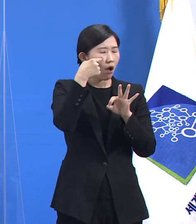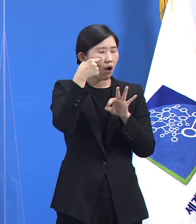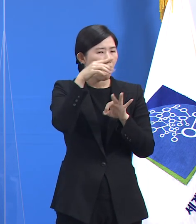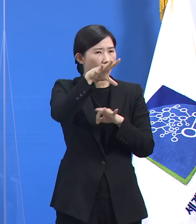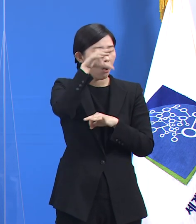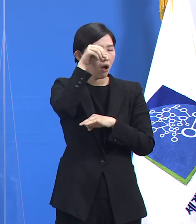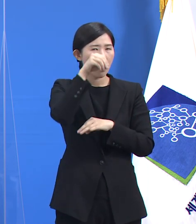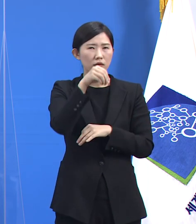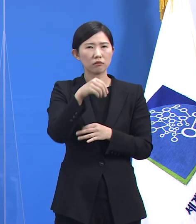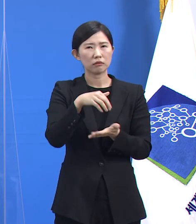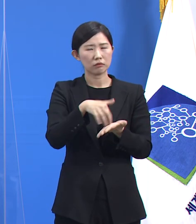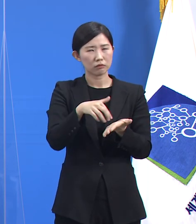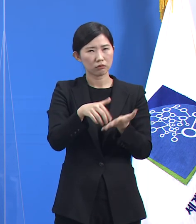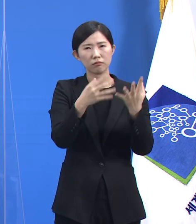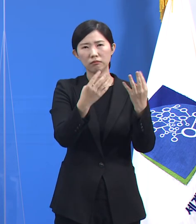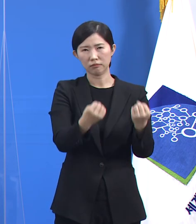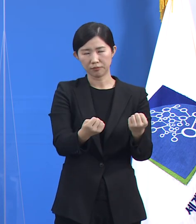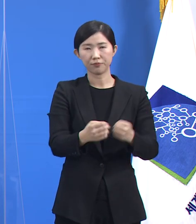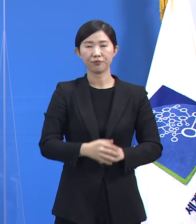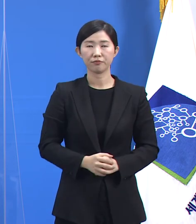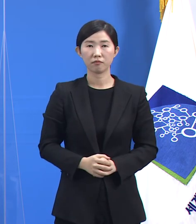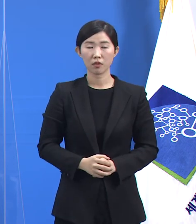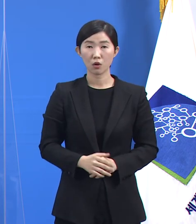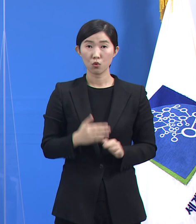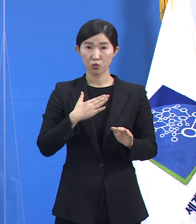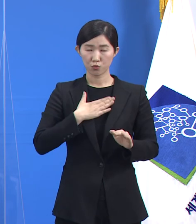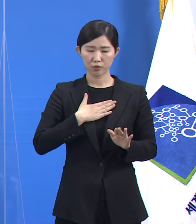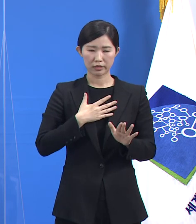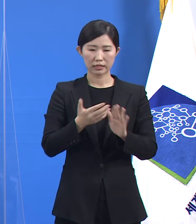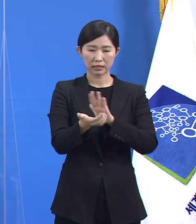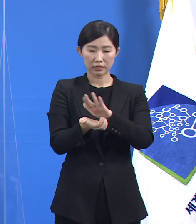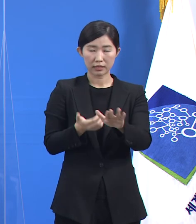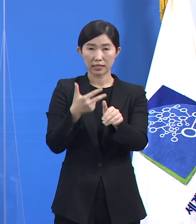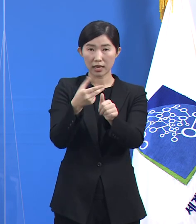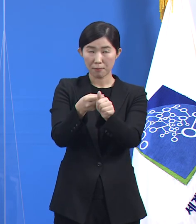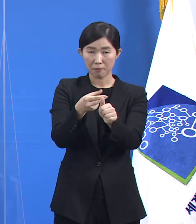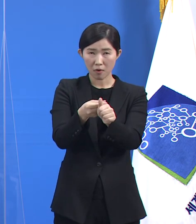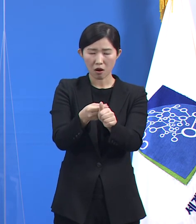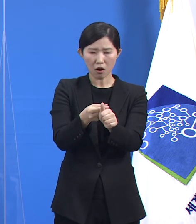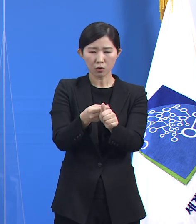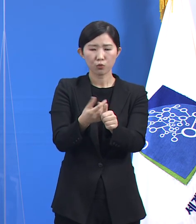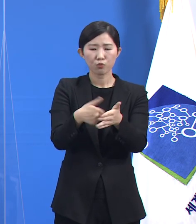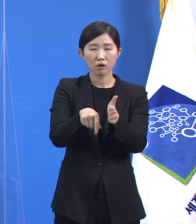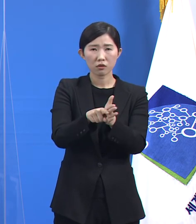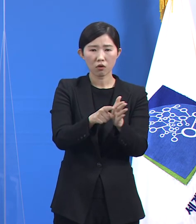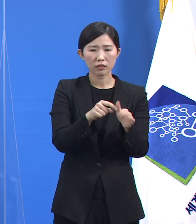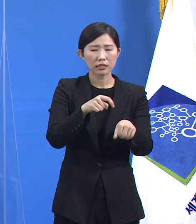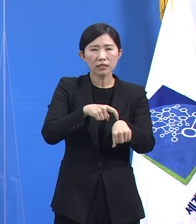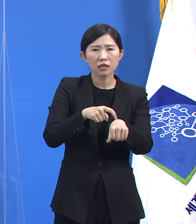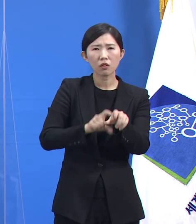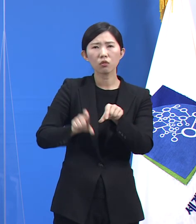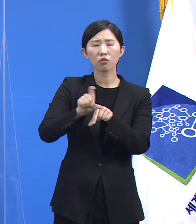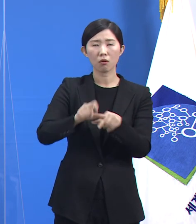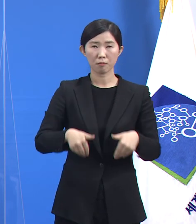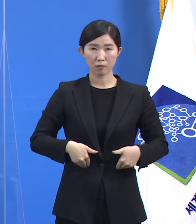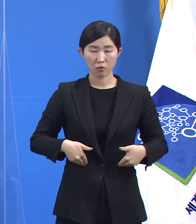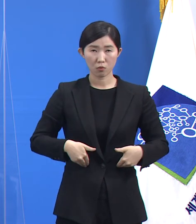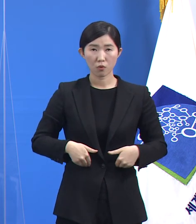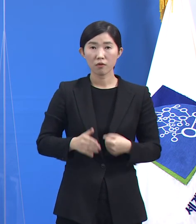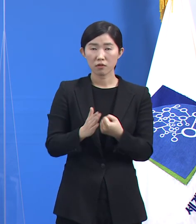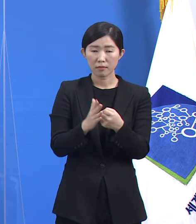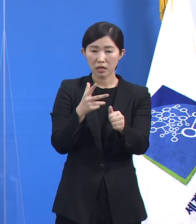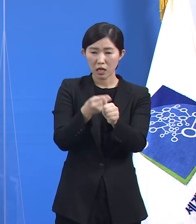달성하기까지 아직 꽤 많은 시간이 우리에게 필요합니다. 그 기간 동안 보건의료적 피해와